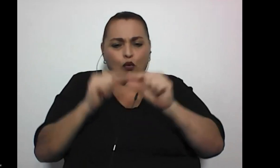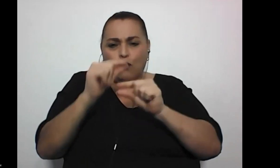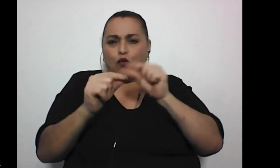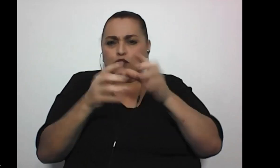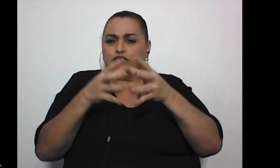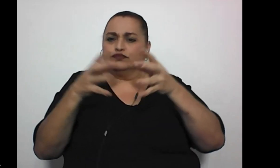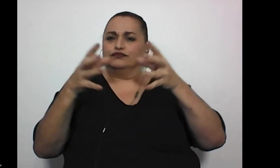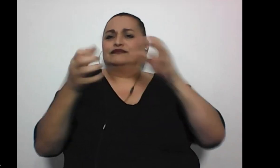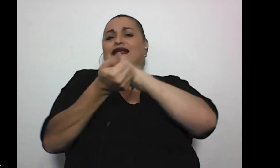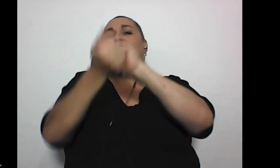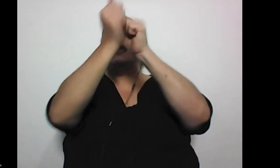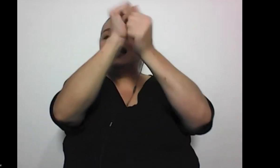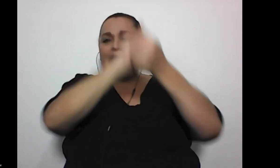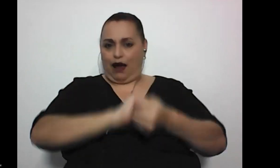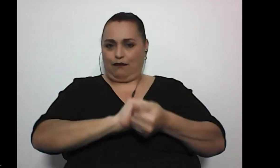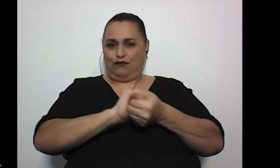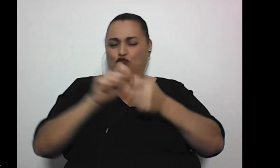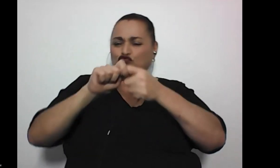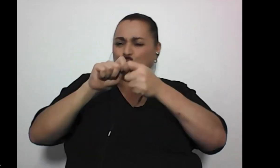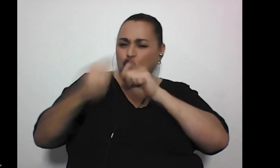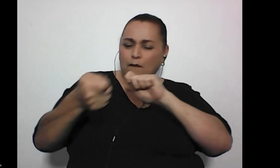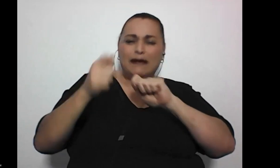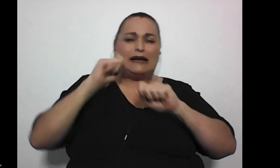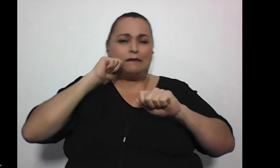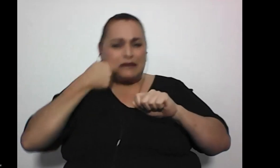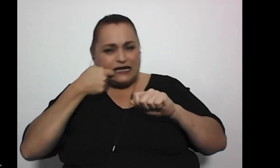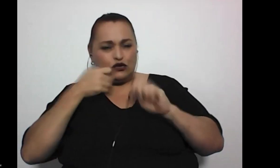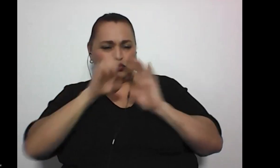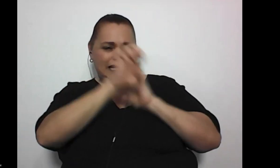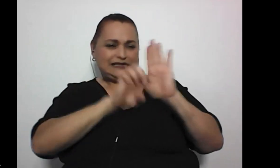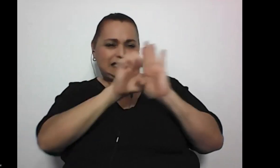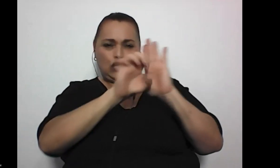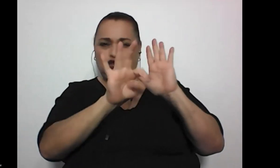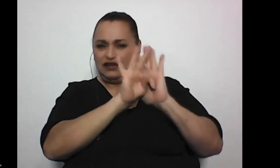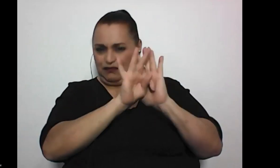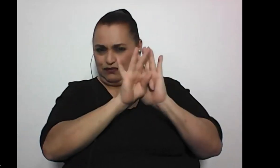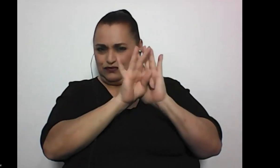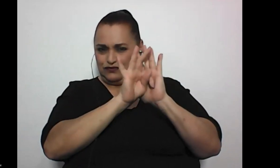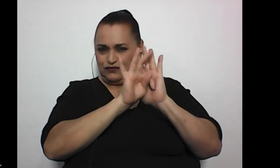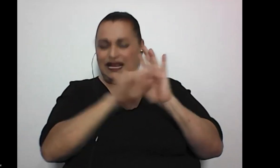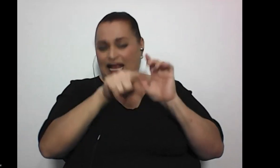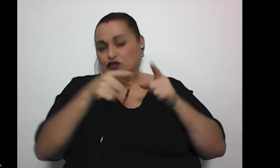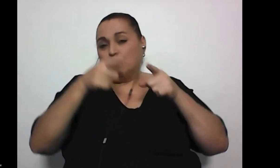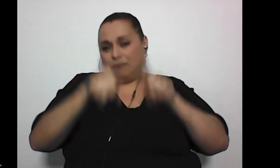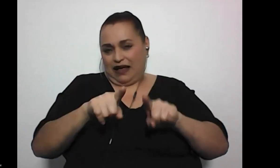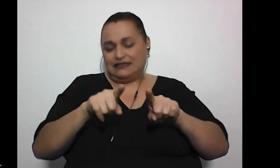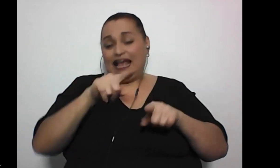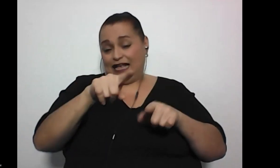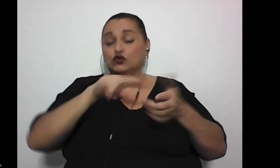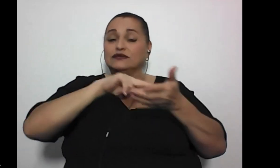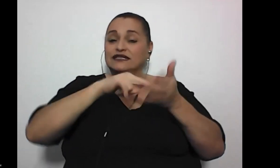ese cambio, ese romper estos paradigmas y estos estereotipos y creo que eso pasa en la identización y eso implica